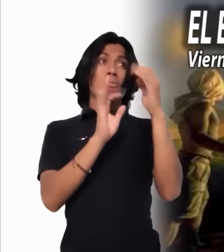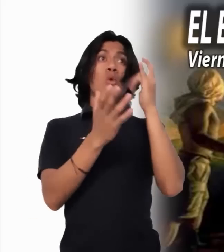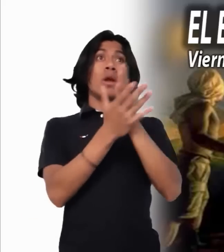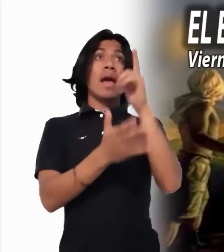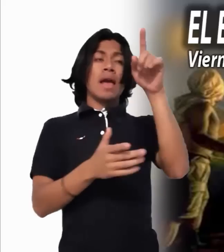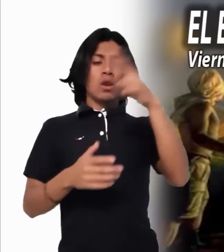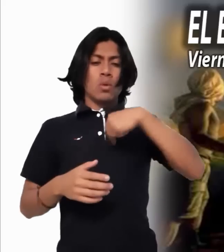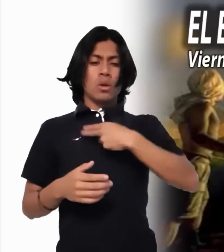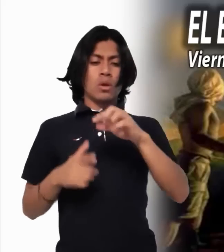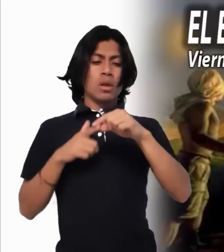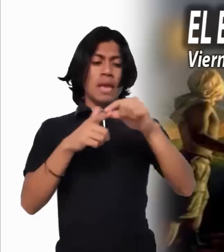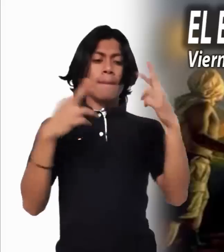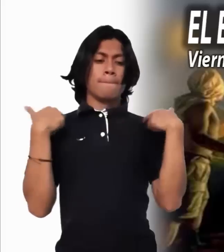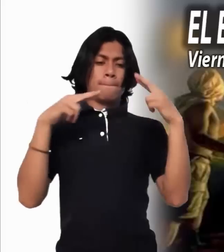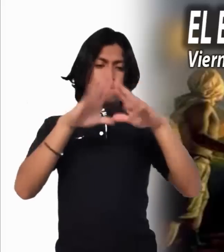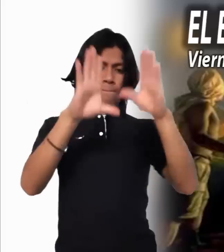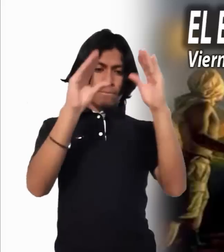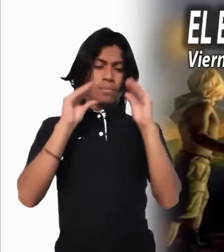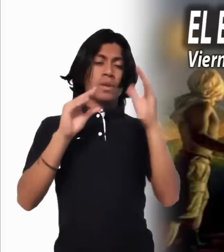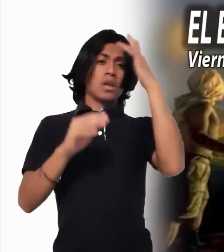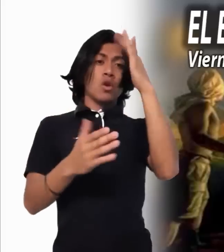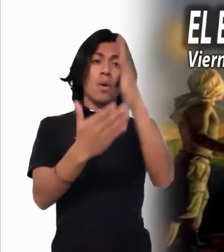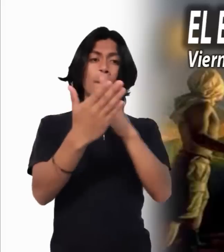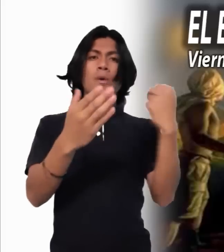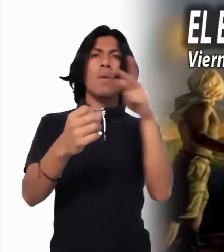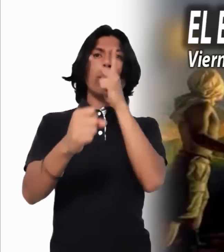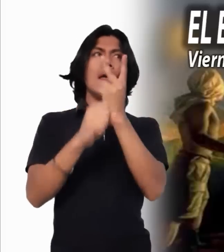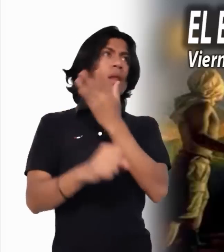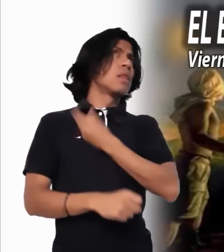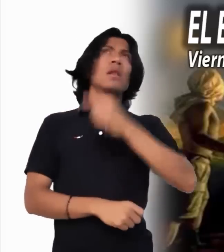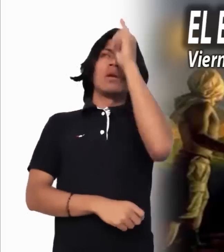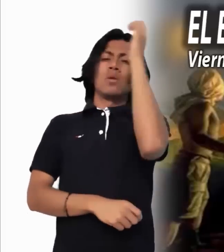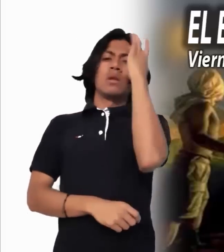bendiga en nombre del Padre, y del Hijo, y del Espíritu Santo.